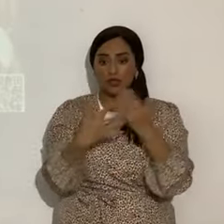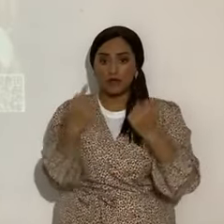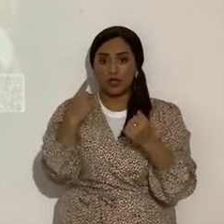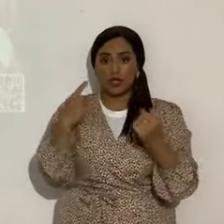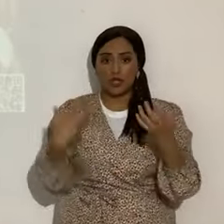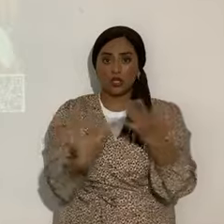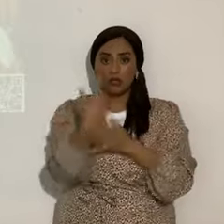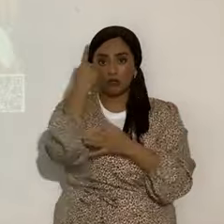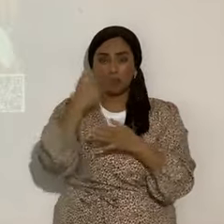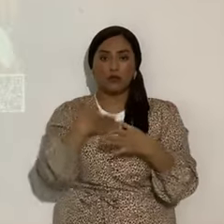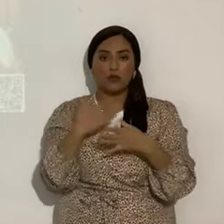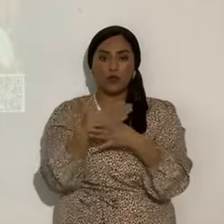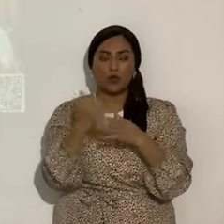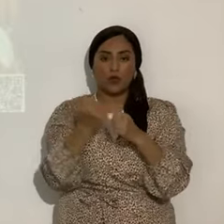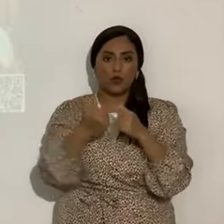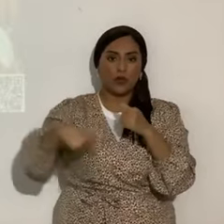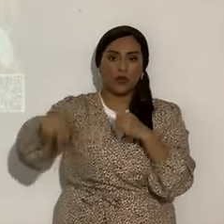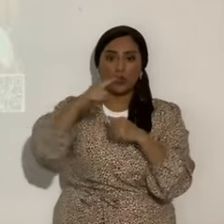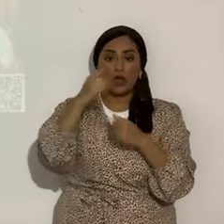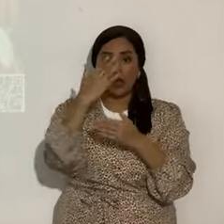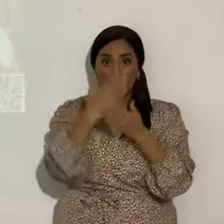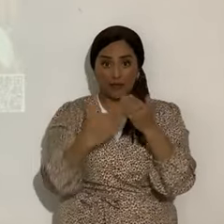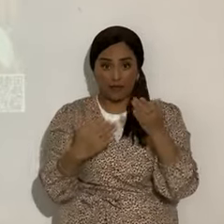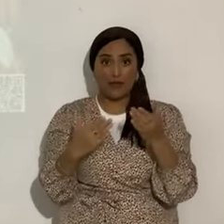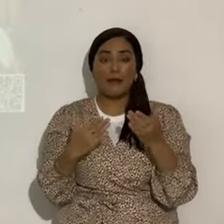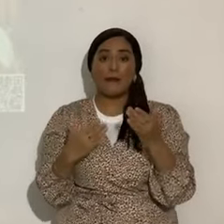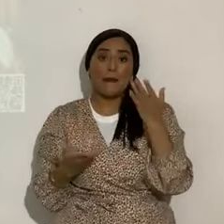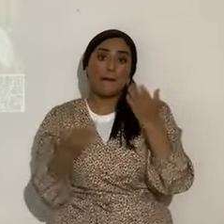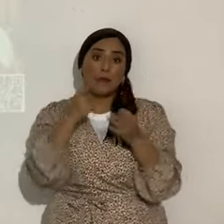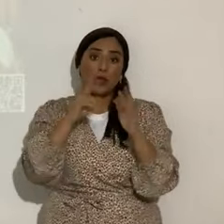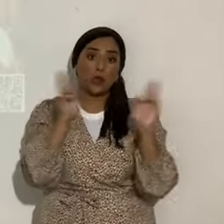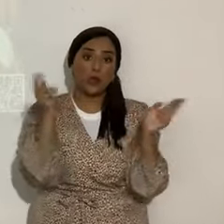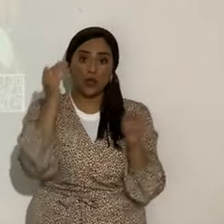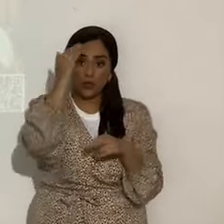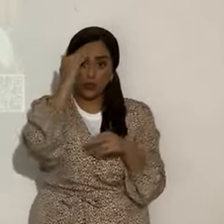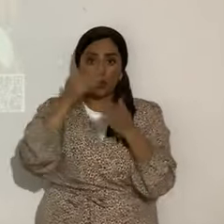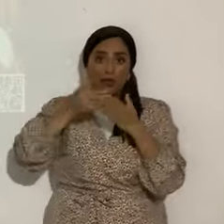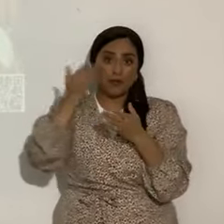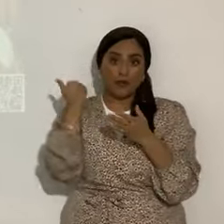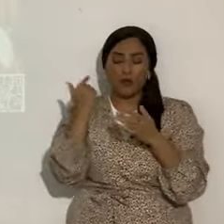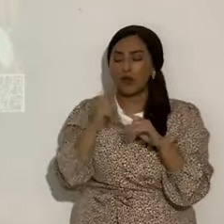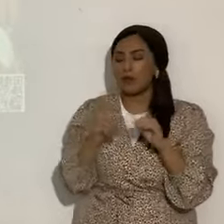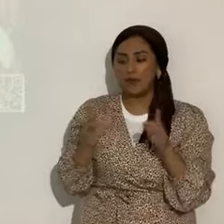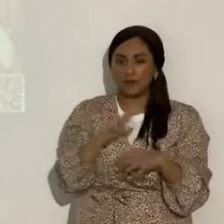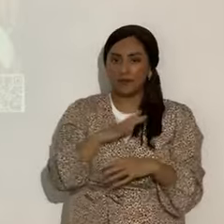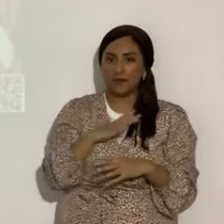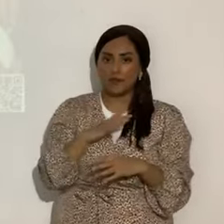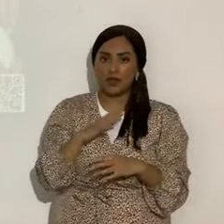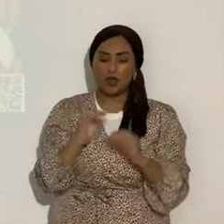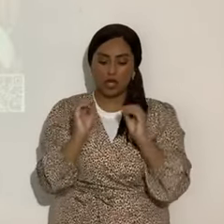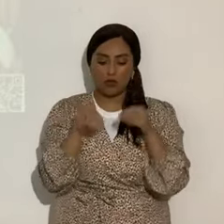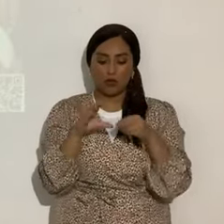compartiendo, hermanos. Algunos ya también, tal vez ya los supiera, pero bueno, ahí ponle cometas.